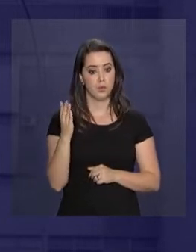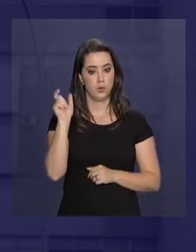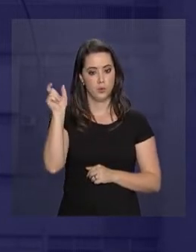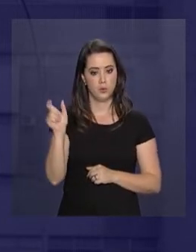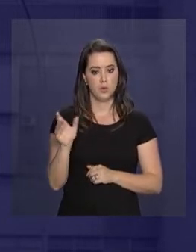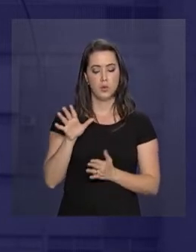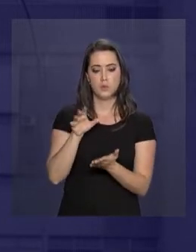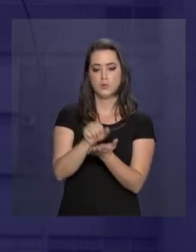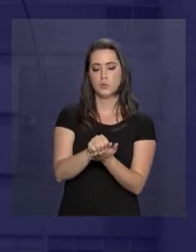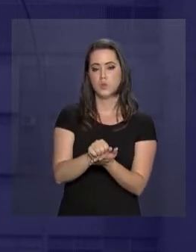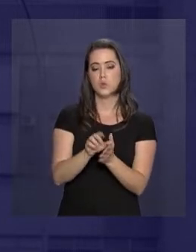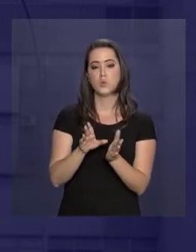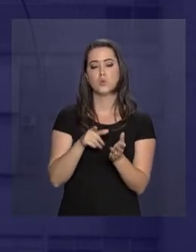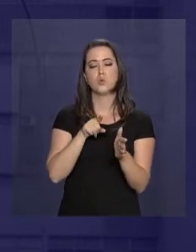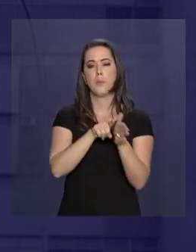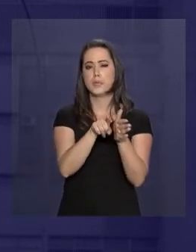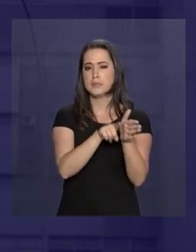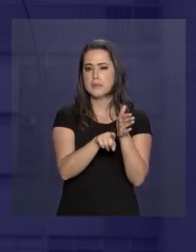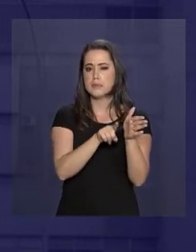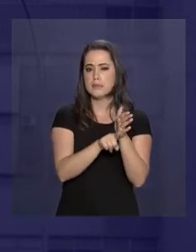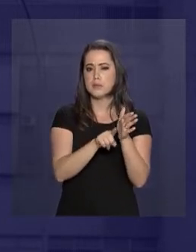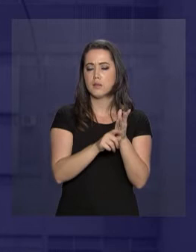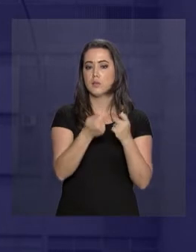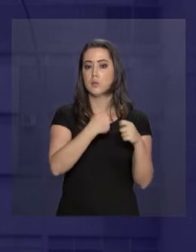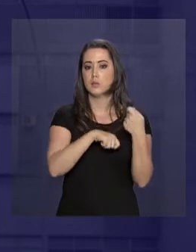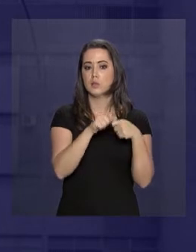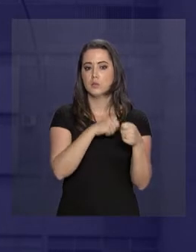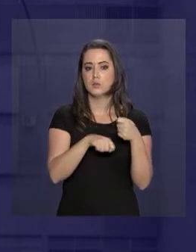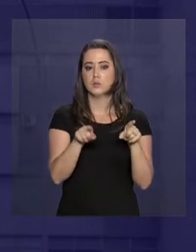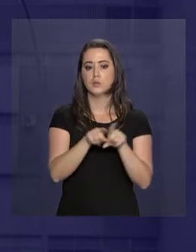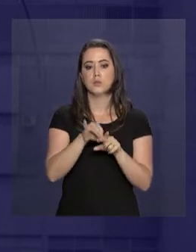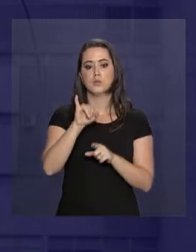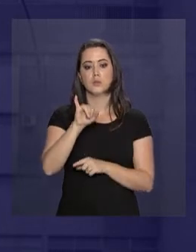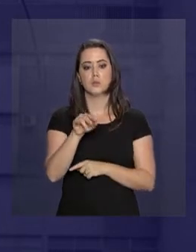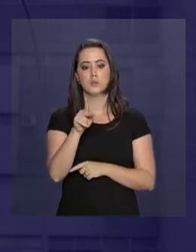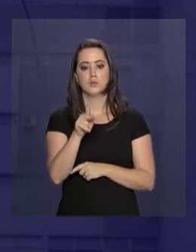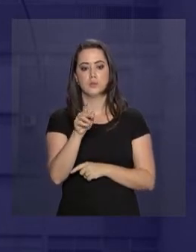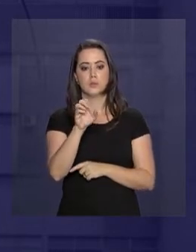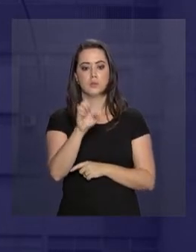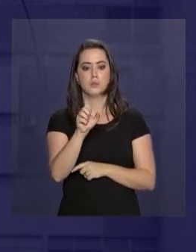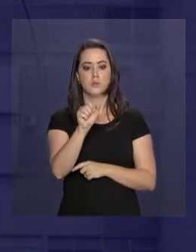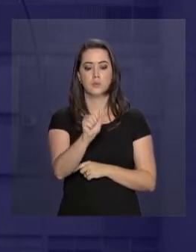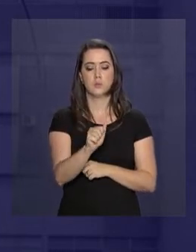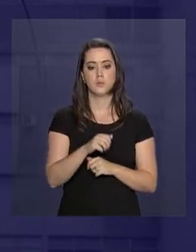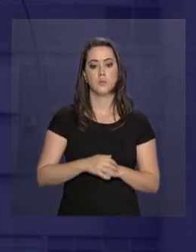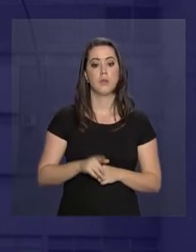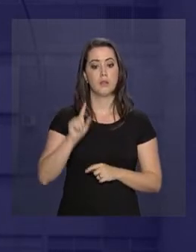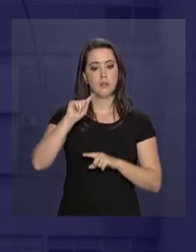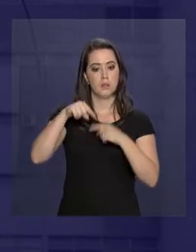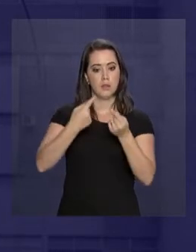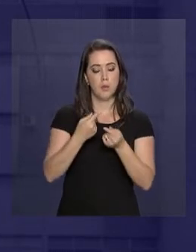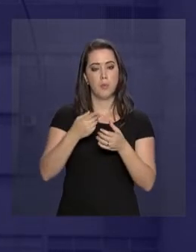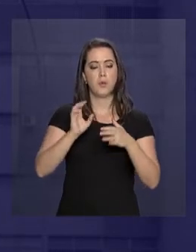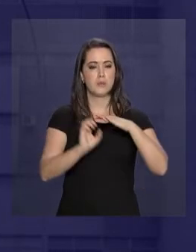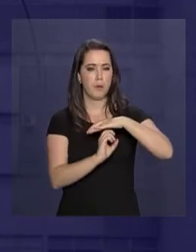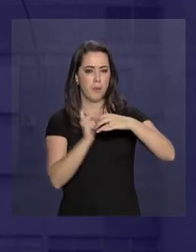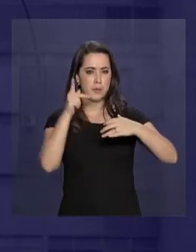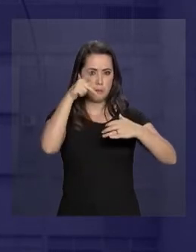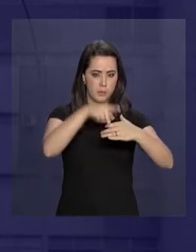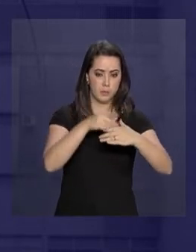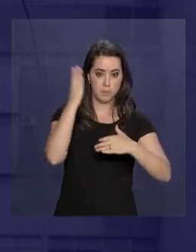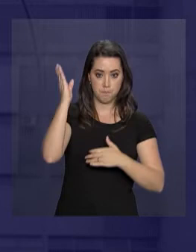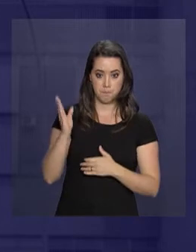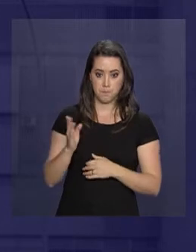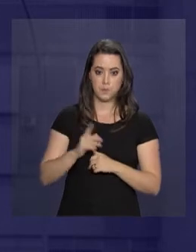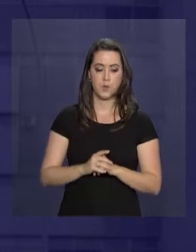assume o Instituto de Pesquisa Econômica e Aplicada, o IPEA. Na Petrobras, Roberto Castelo Branco.